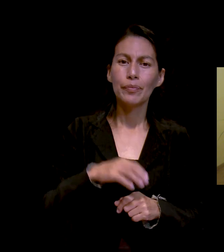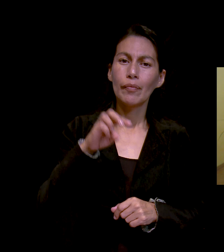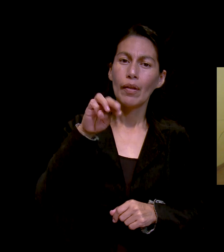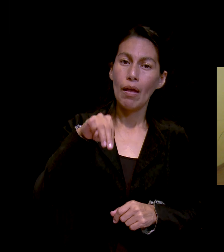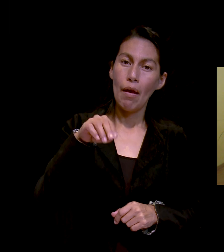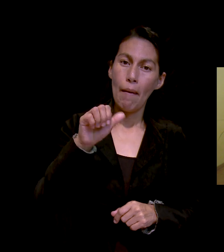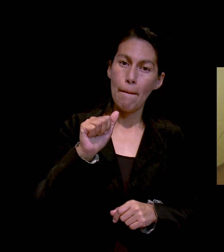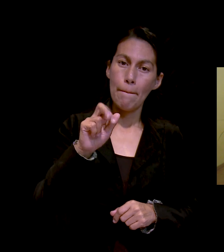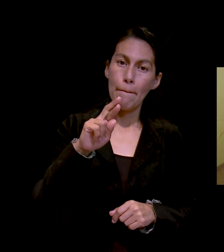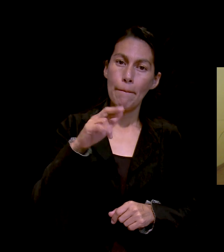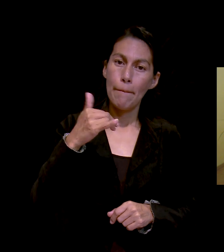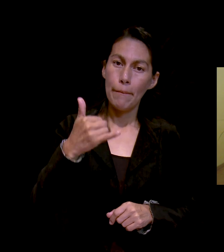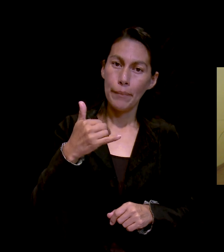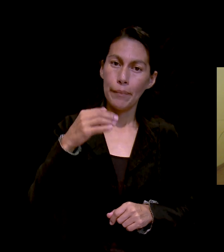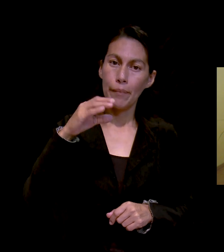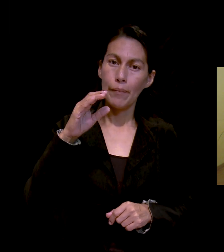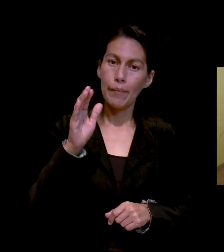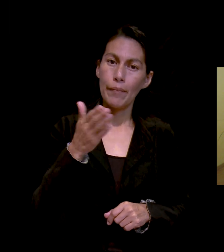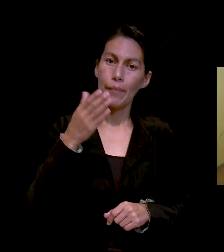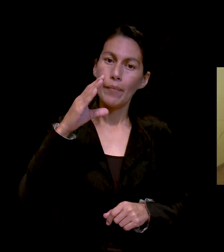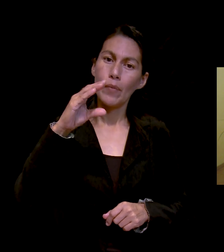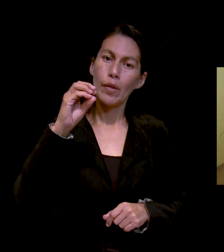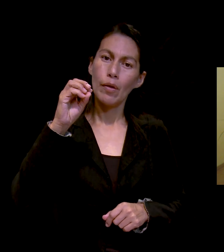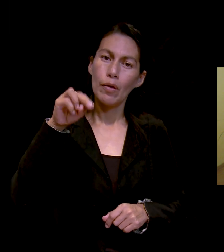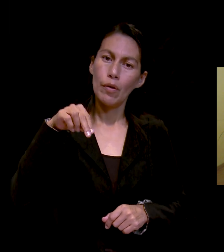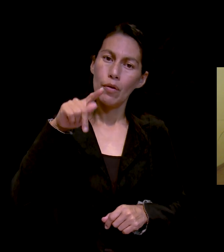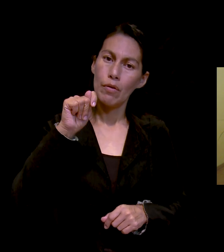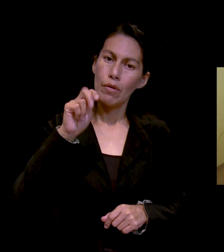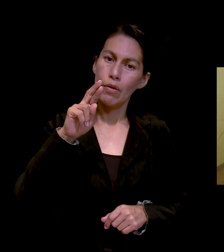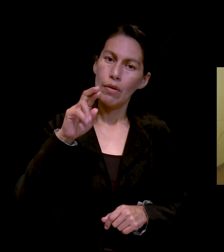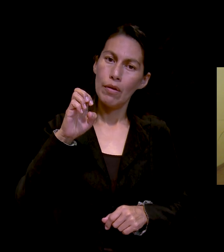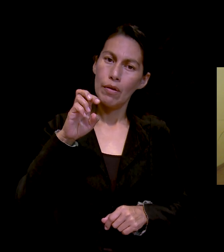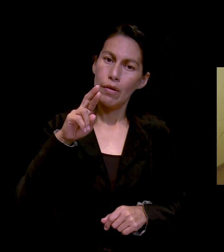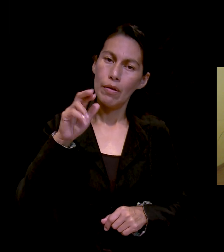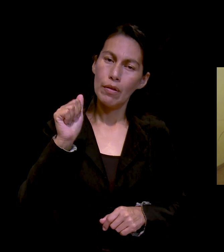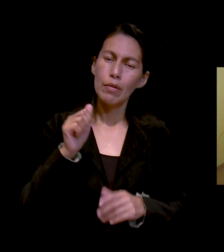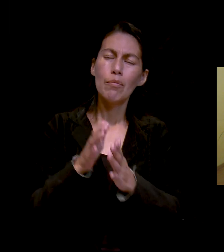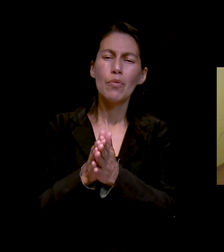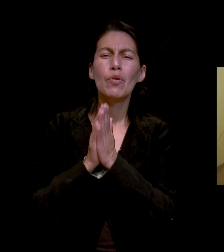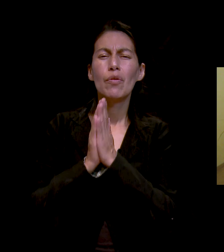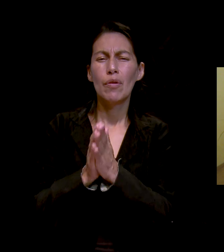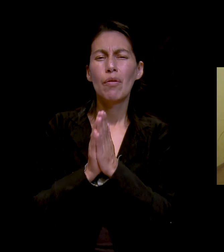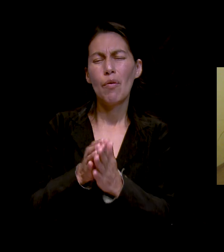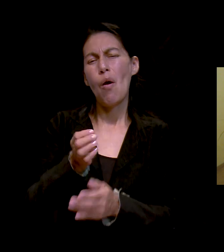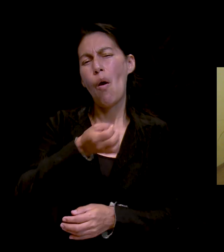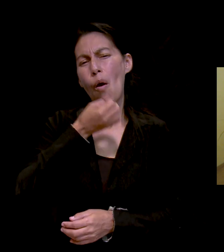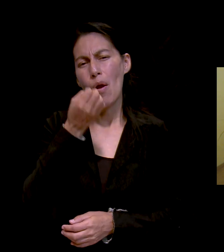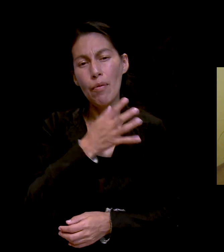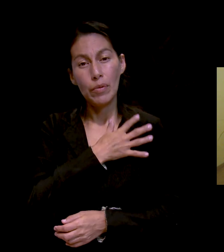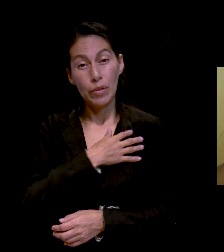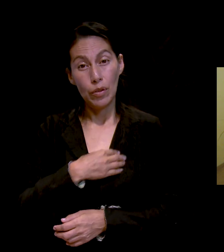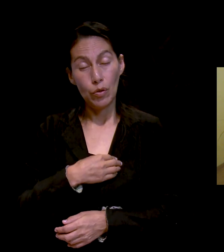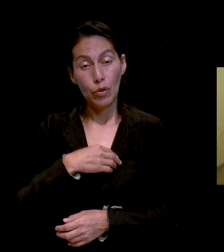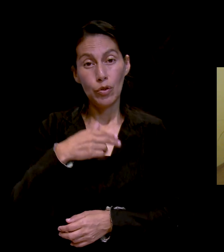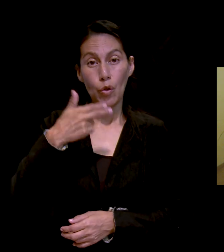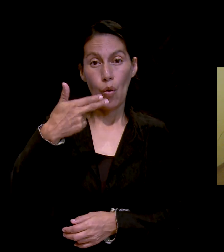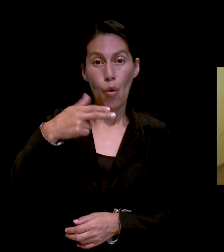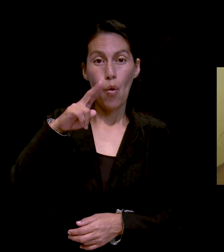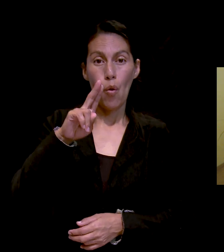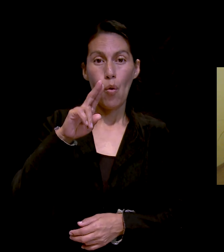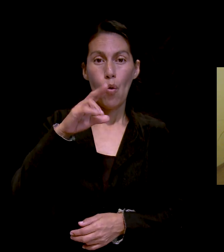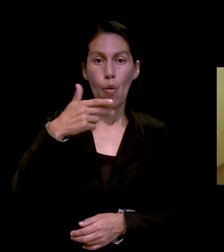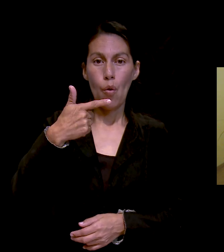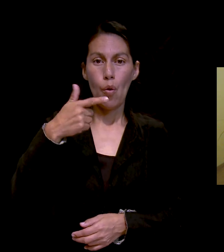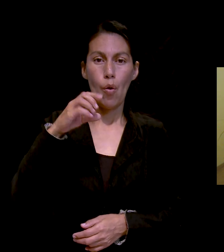ruego que oren por mi hijo Hugo, Gabi, por mis hijos Hugo, Gabi, Abraham y Samuel. Pardo Contreras,